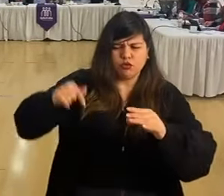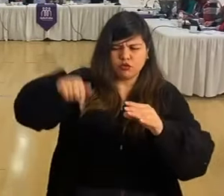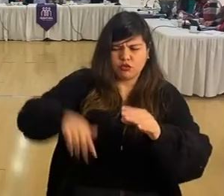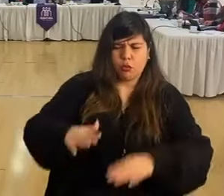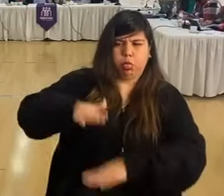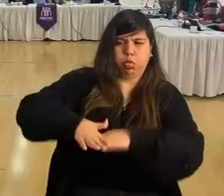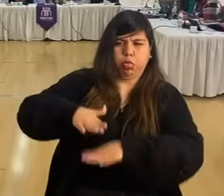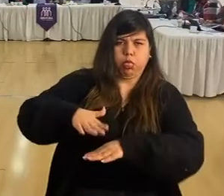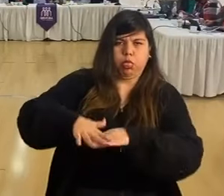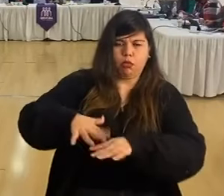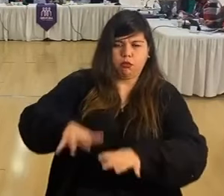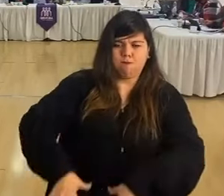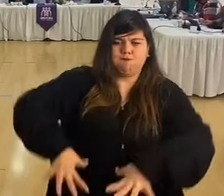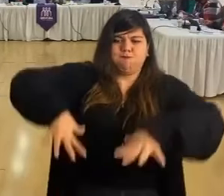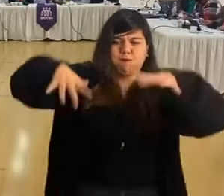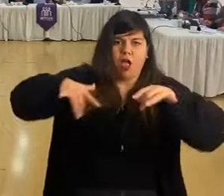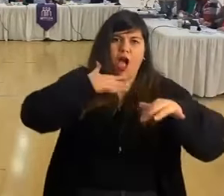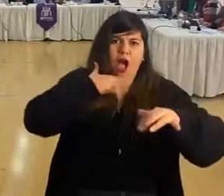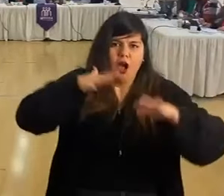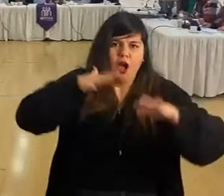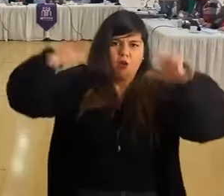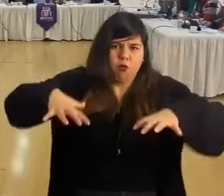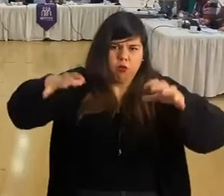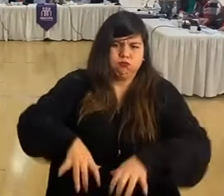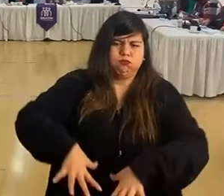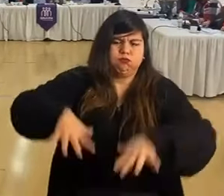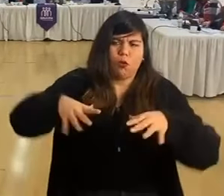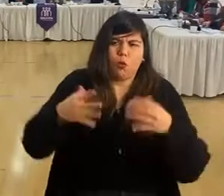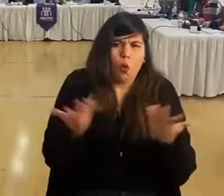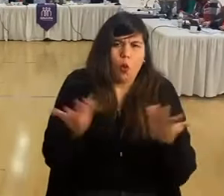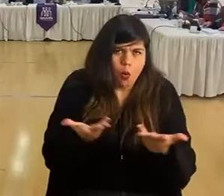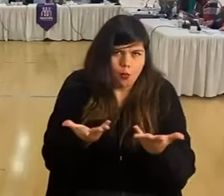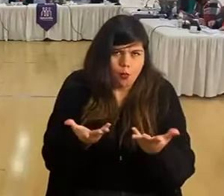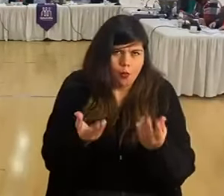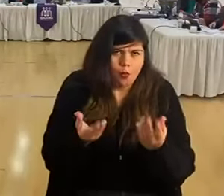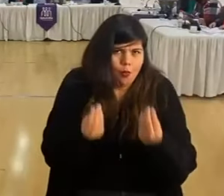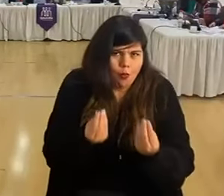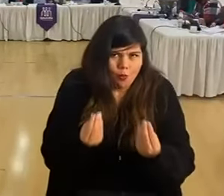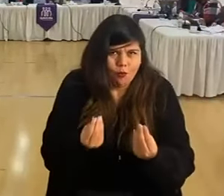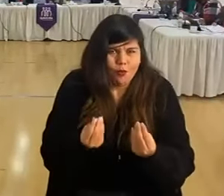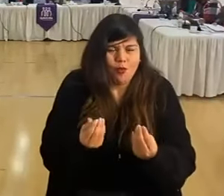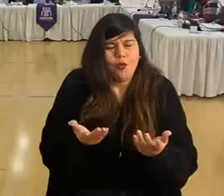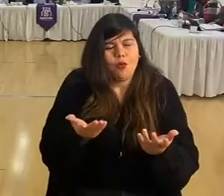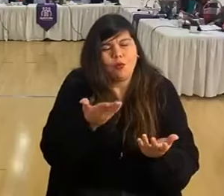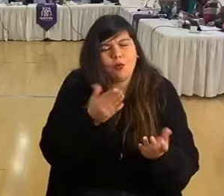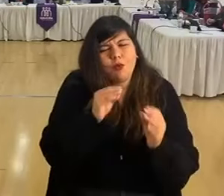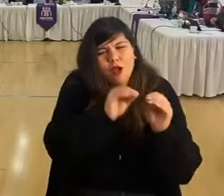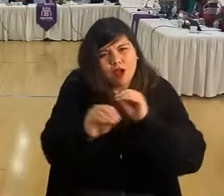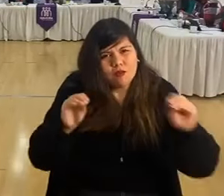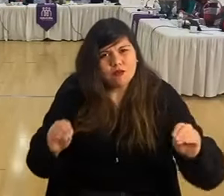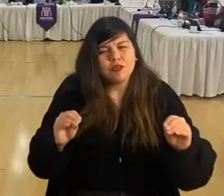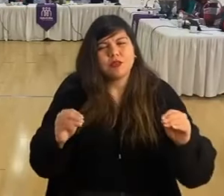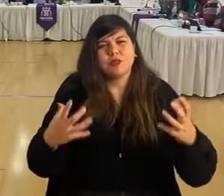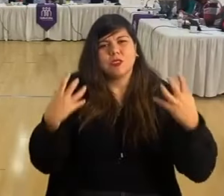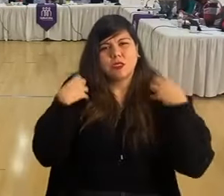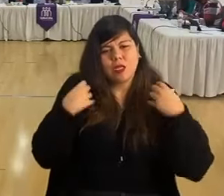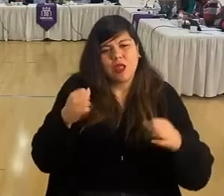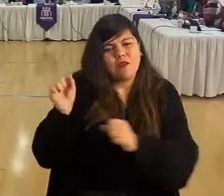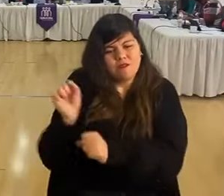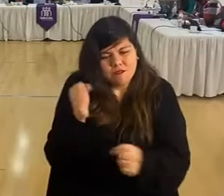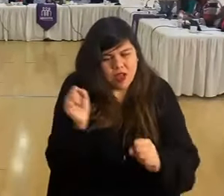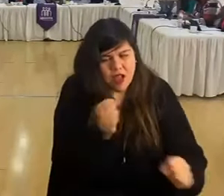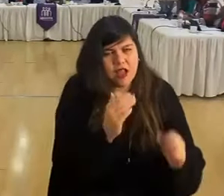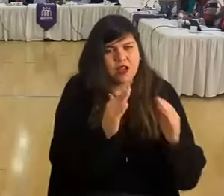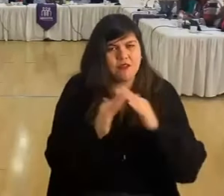Entonces, ¿cómo no van a colapsar? Hago el llamado también al autocuidado, que barran las vecinas,